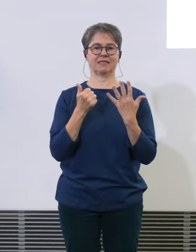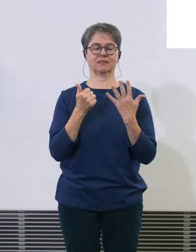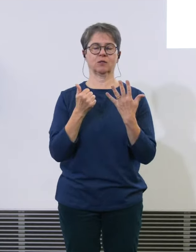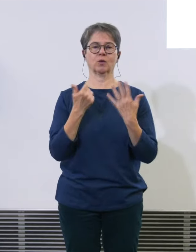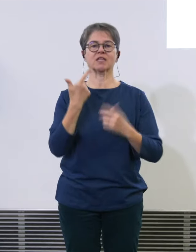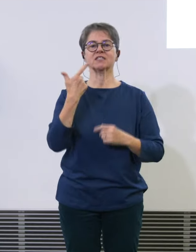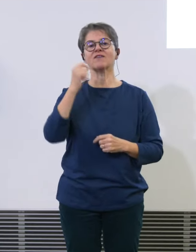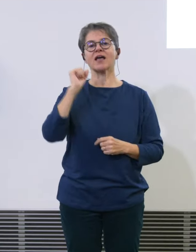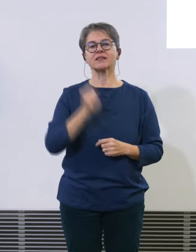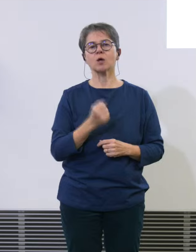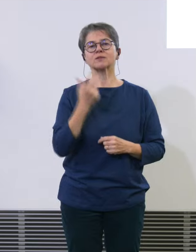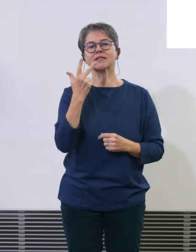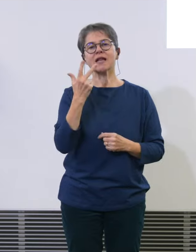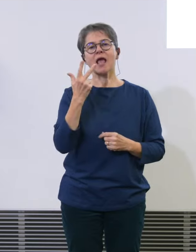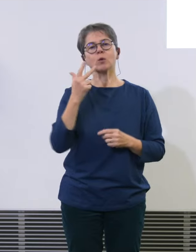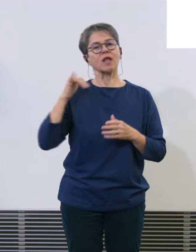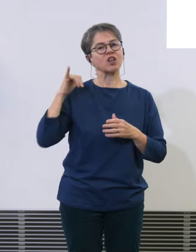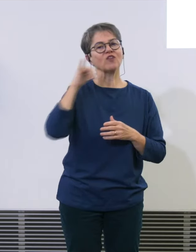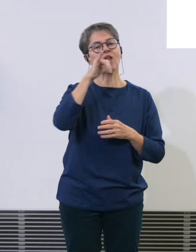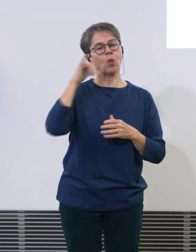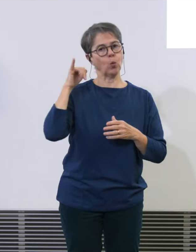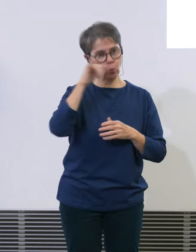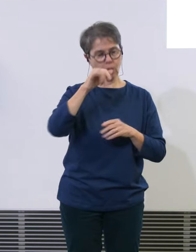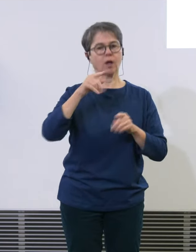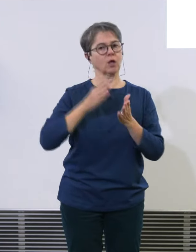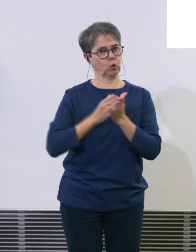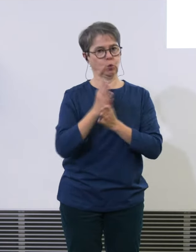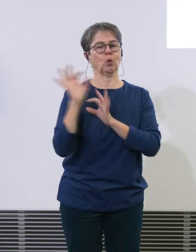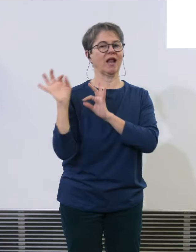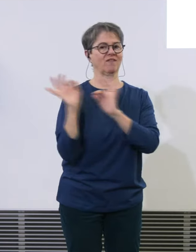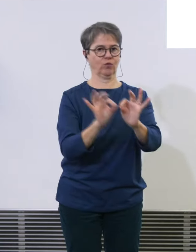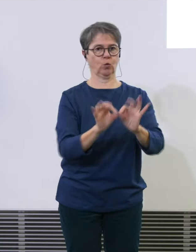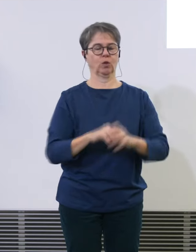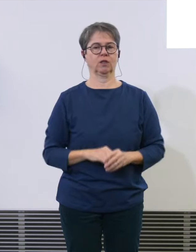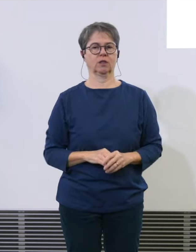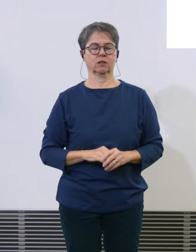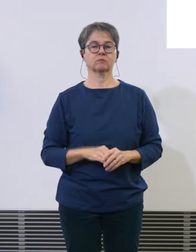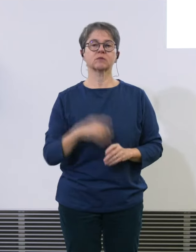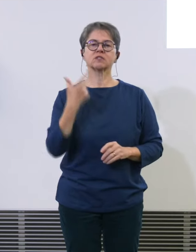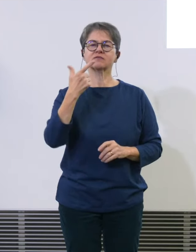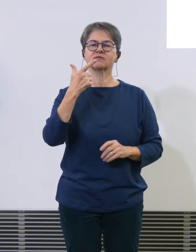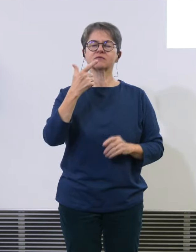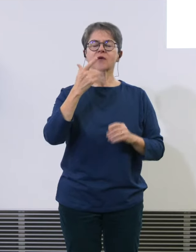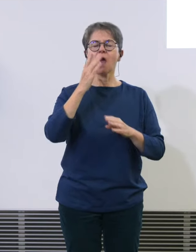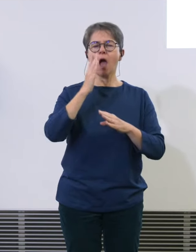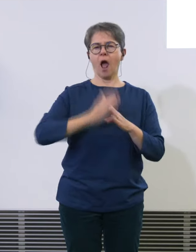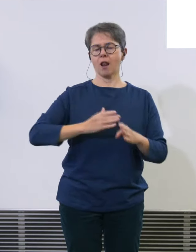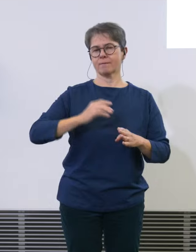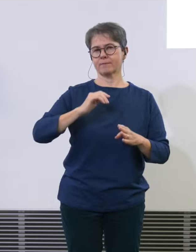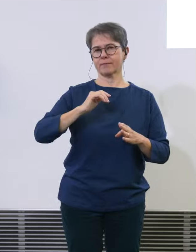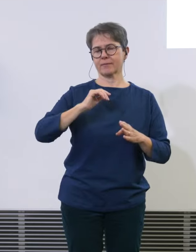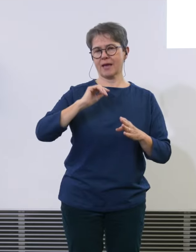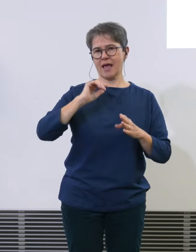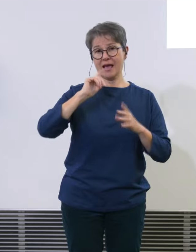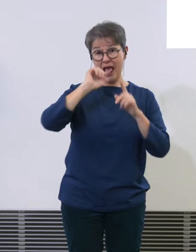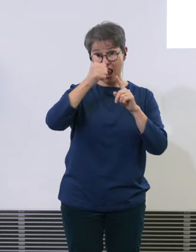Flüge durchgeführt worden. In der Zeit zwischen 11.00 Uhr und halb 12.00 Uhr, wo der sogenannte